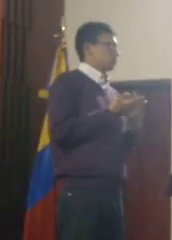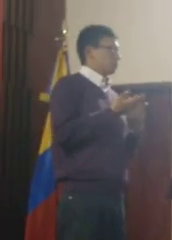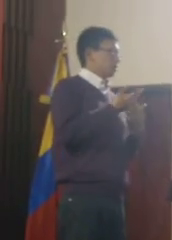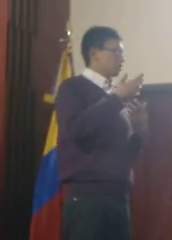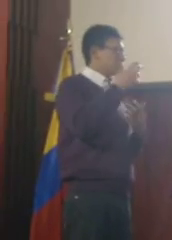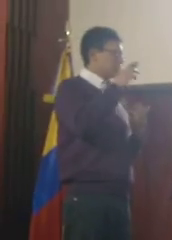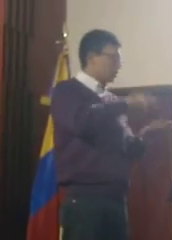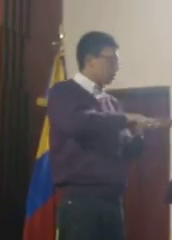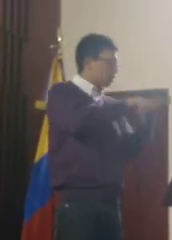en la realidad integral.